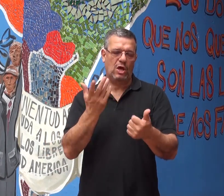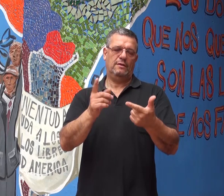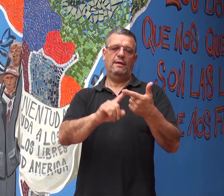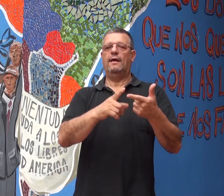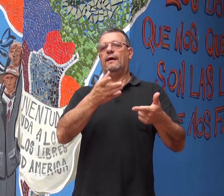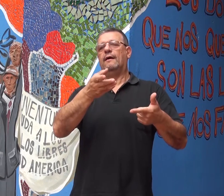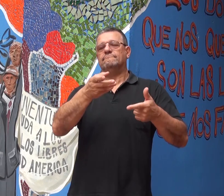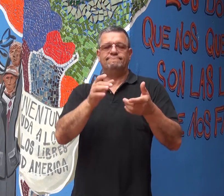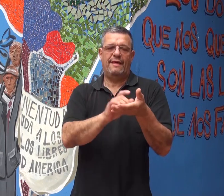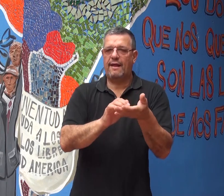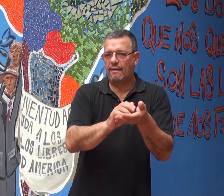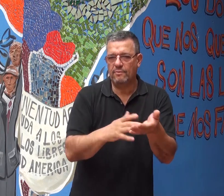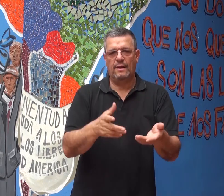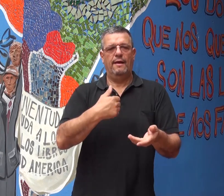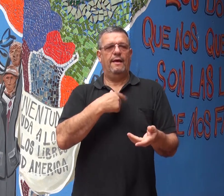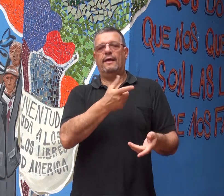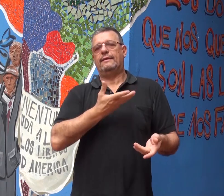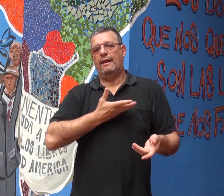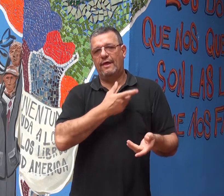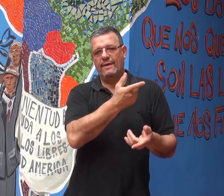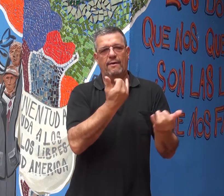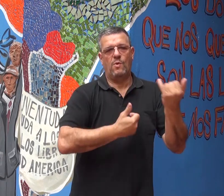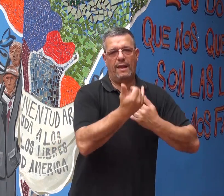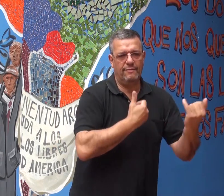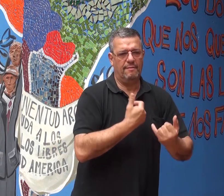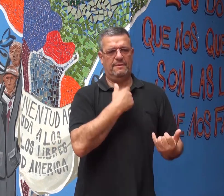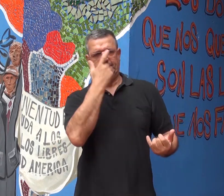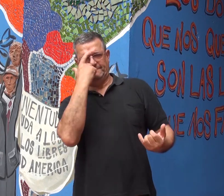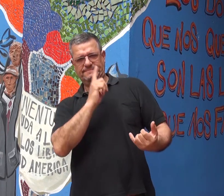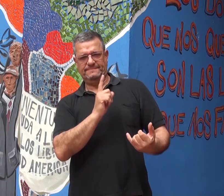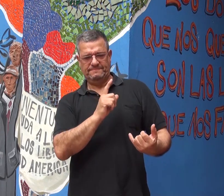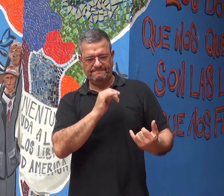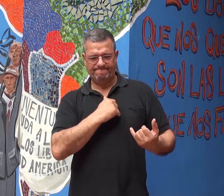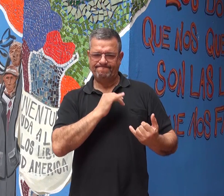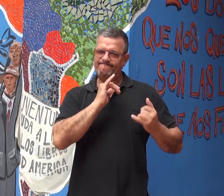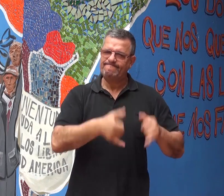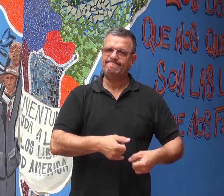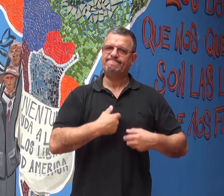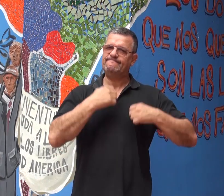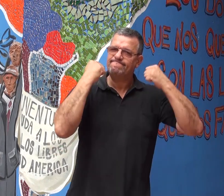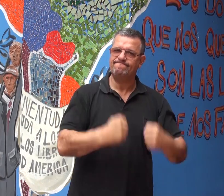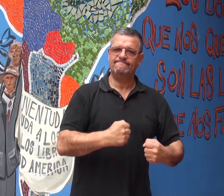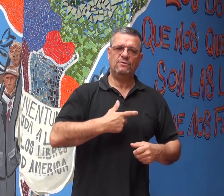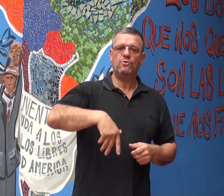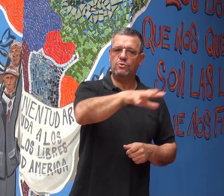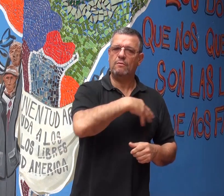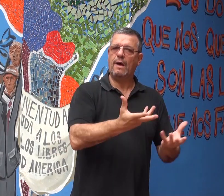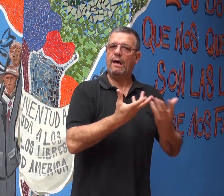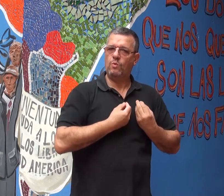del celular, enterándome por mis contactos de Santa Fe, al principio no les creía y luego acepté y decidí, voy a hacerlo,